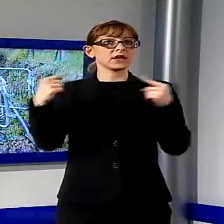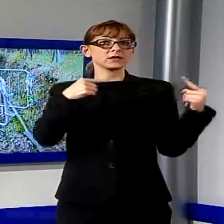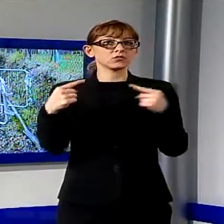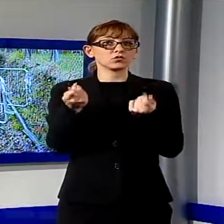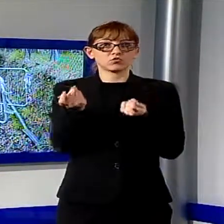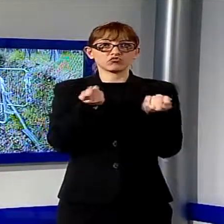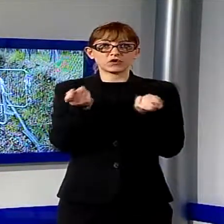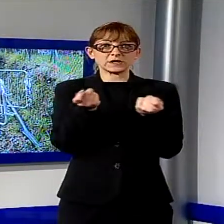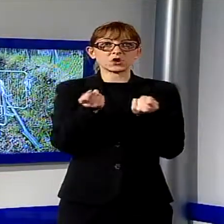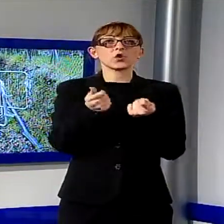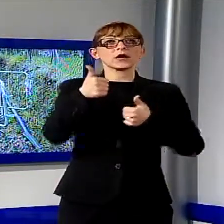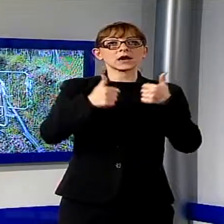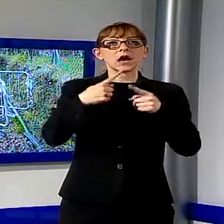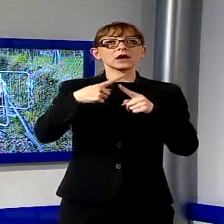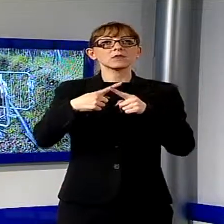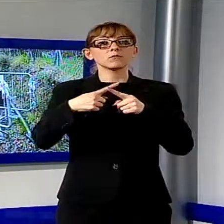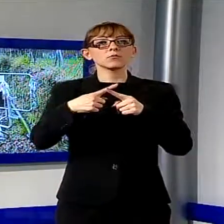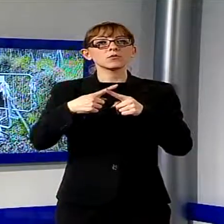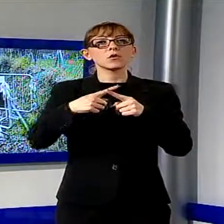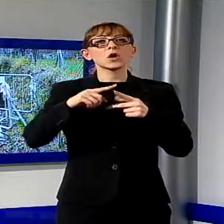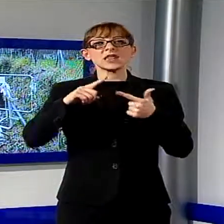rendicontazione dei lavori via web.